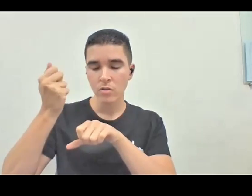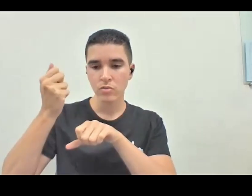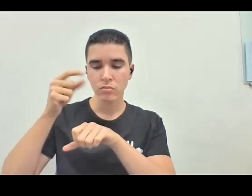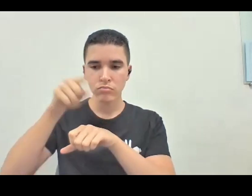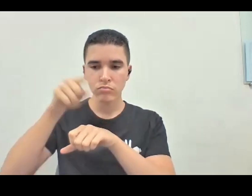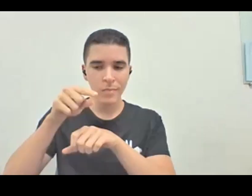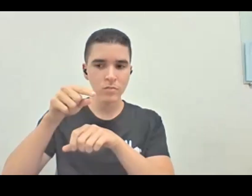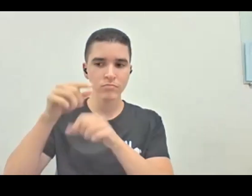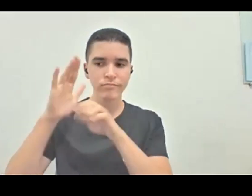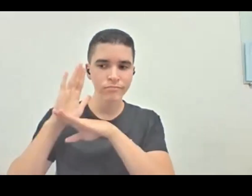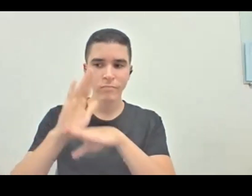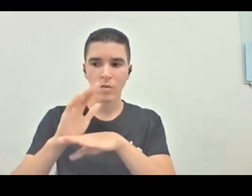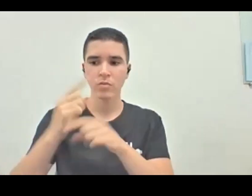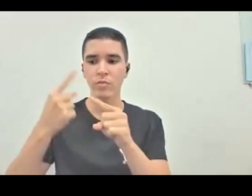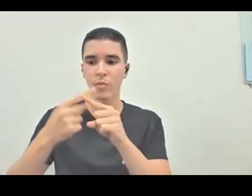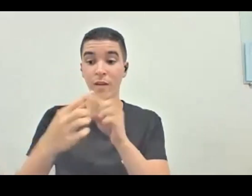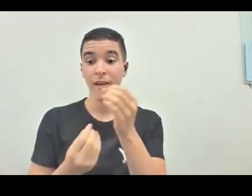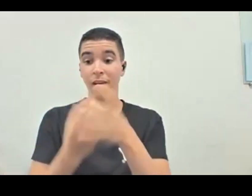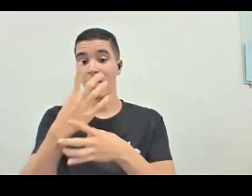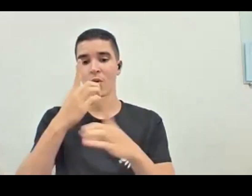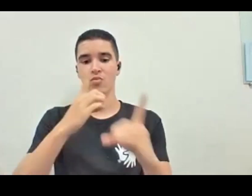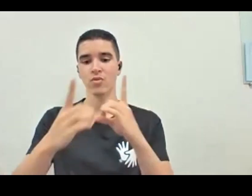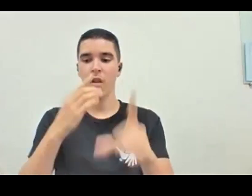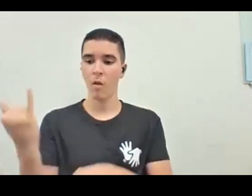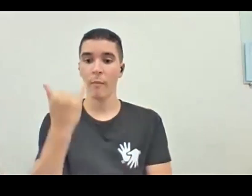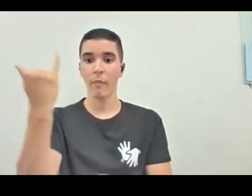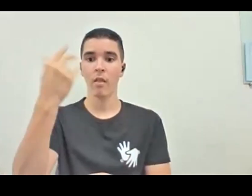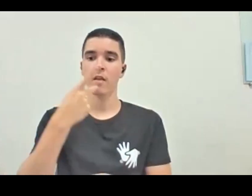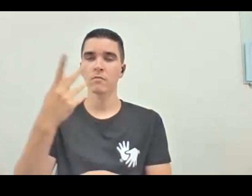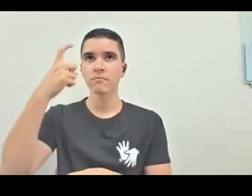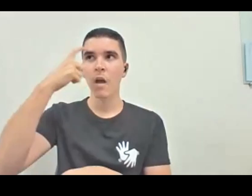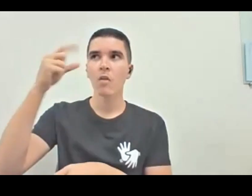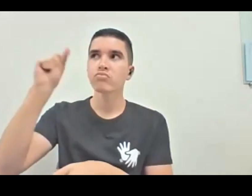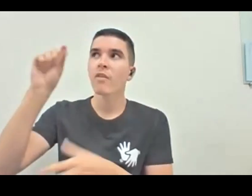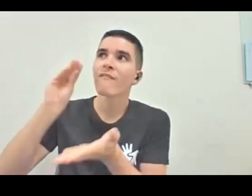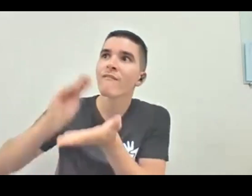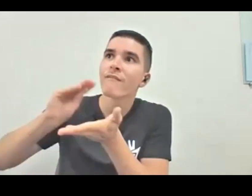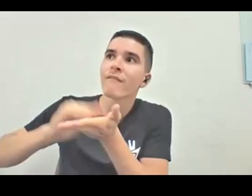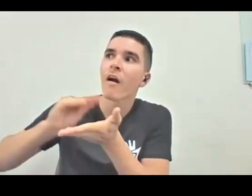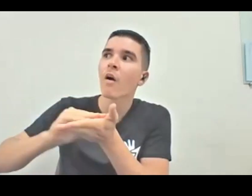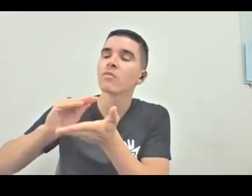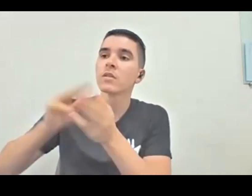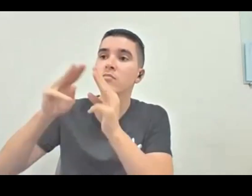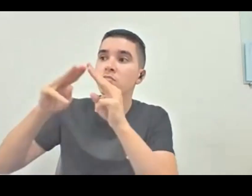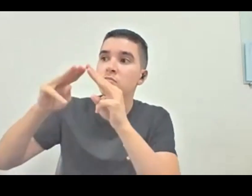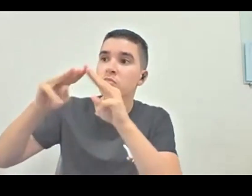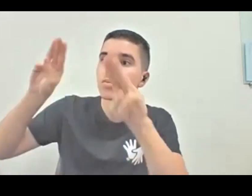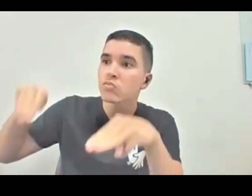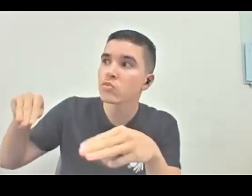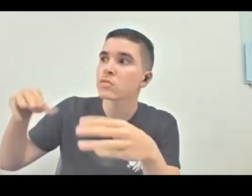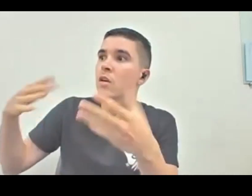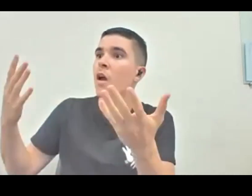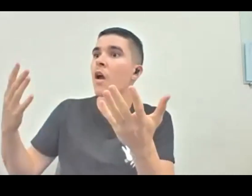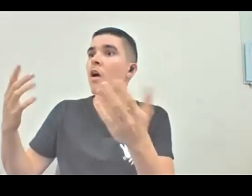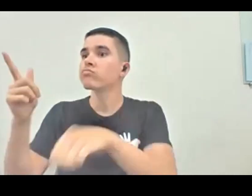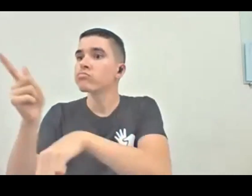interessante com o que a Maria Eugênia colocou, né? O que que falta pra gente conscientizar os museus, os tomadores de decisão, os gestores